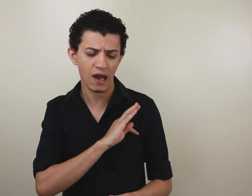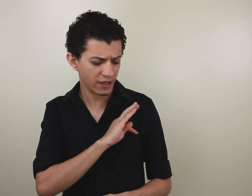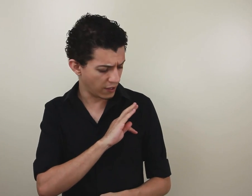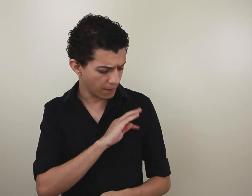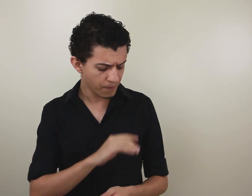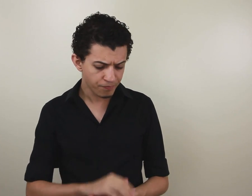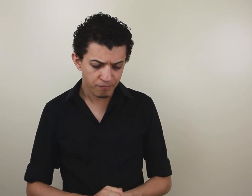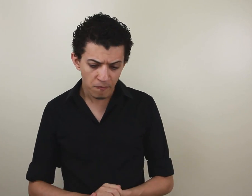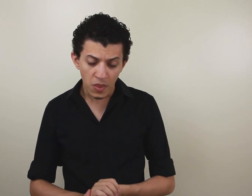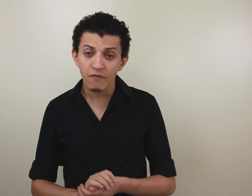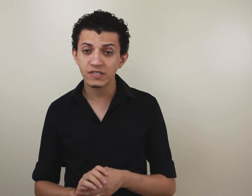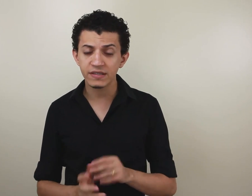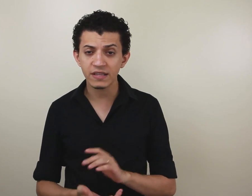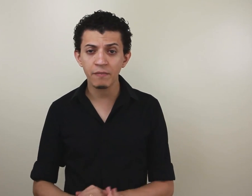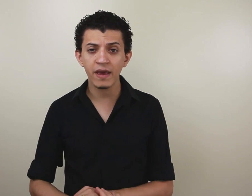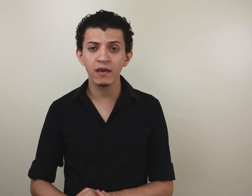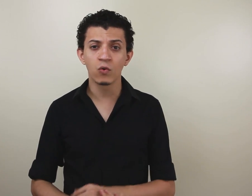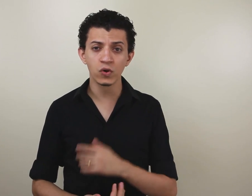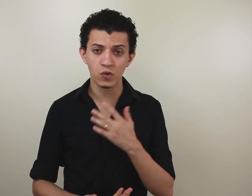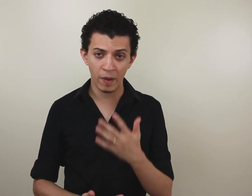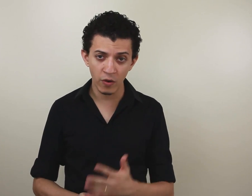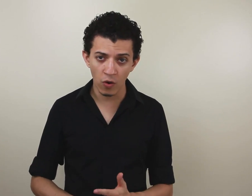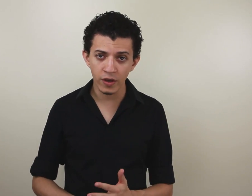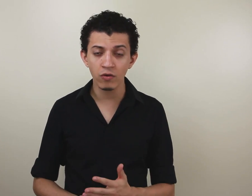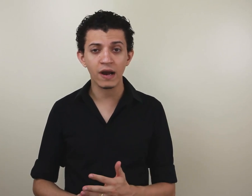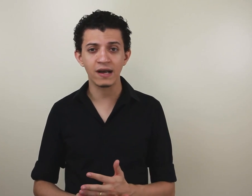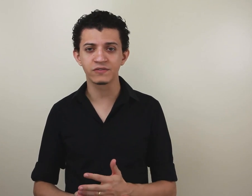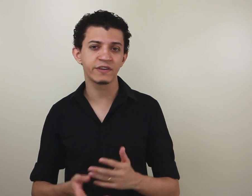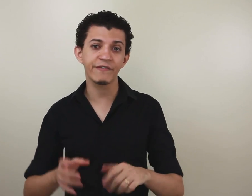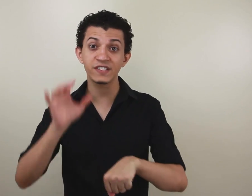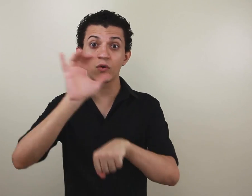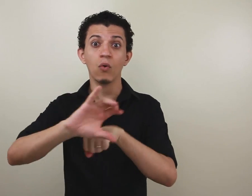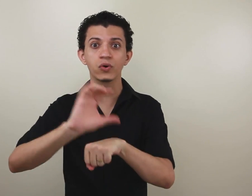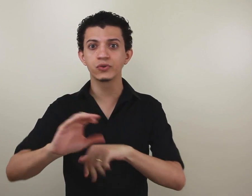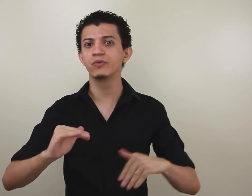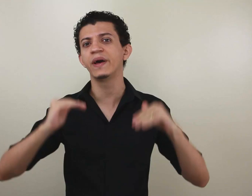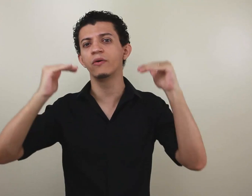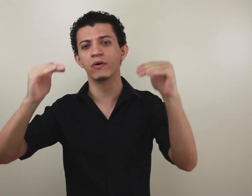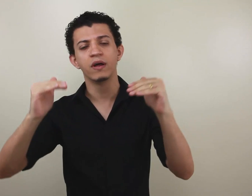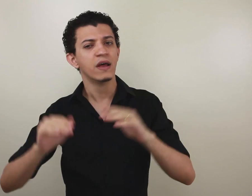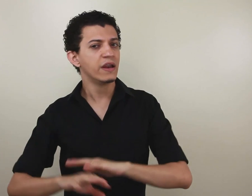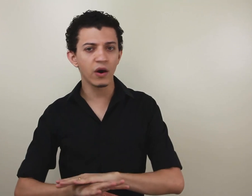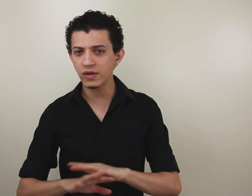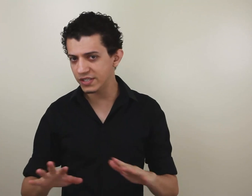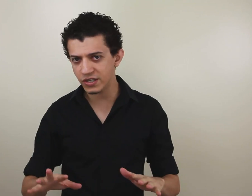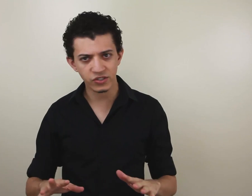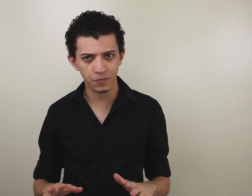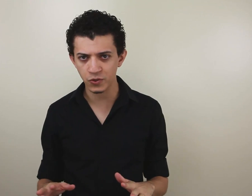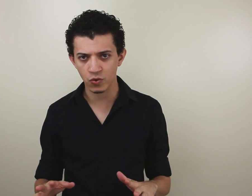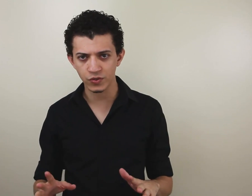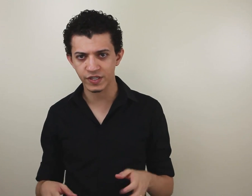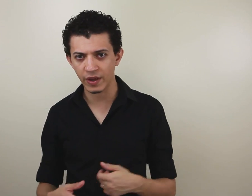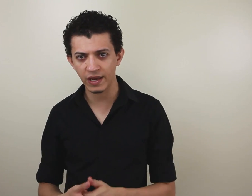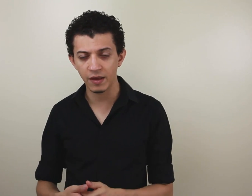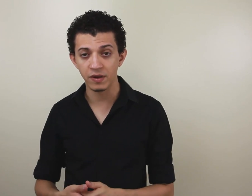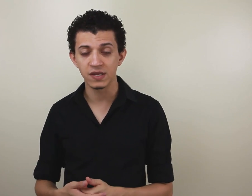aqui. Você tem também curso superior. Aqui, no caso, você vai fazer curso superior. Não existe esse tipo de construção em Libras.